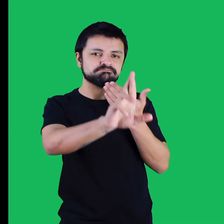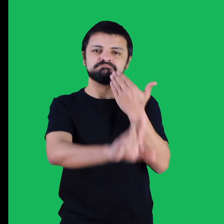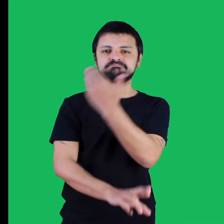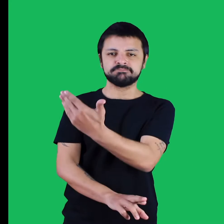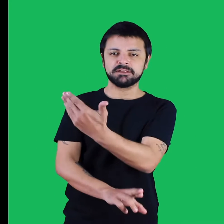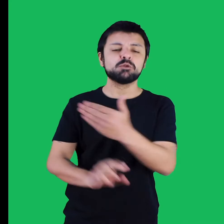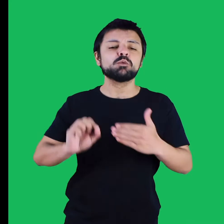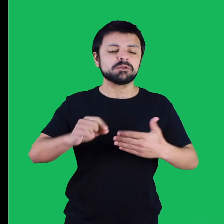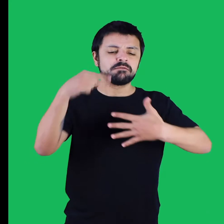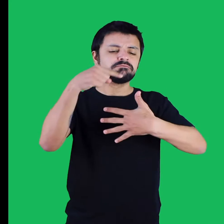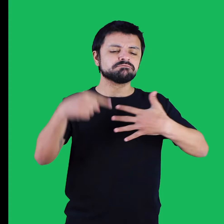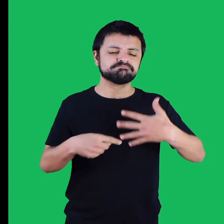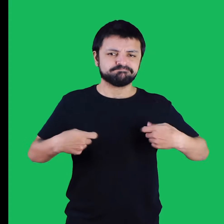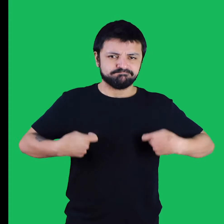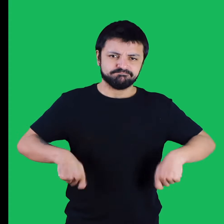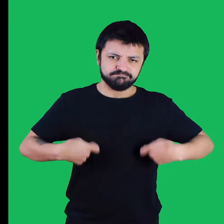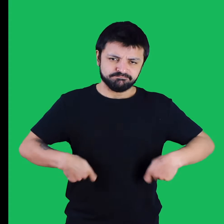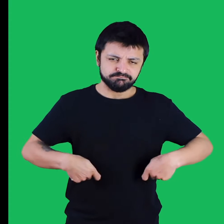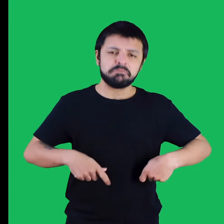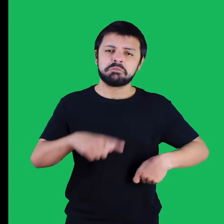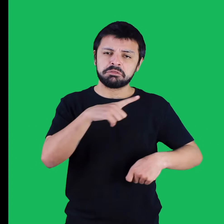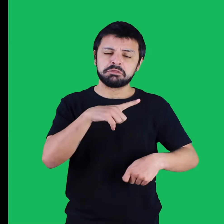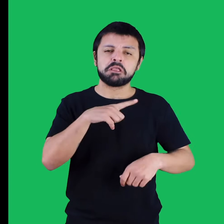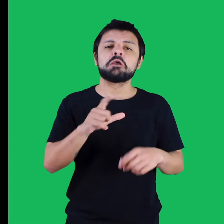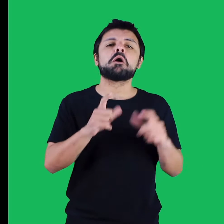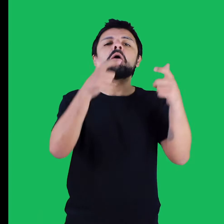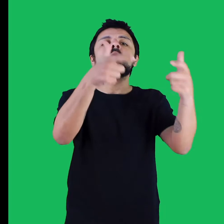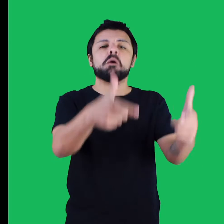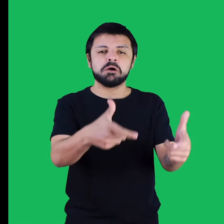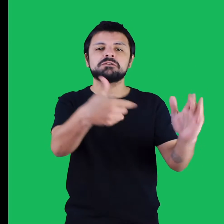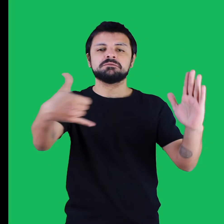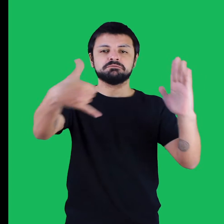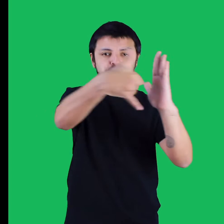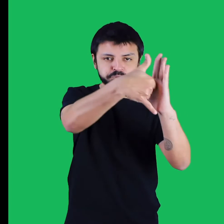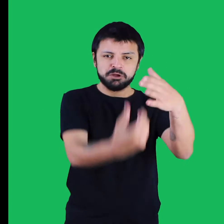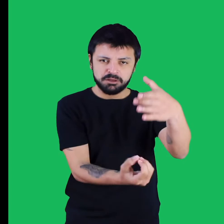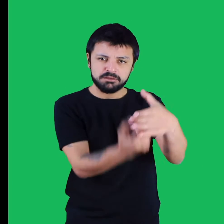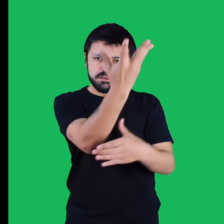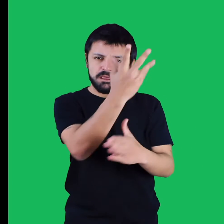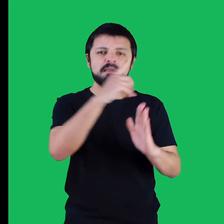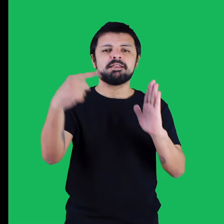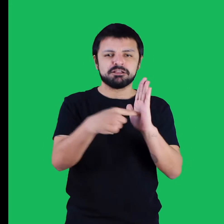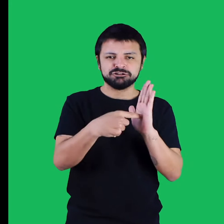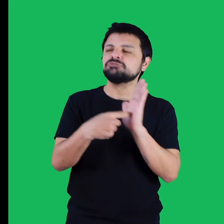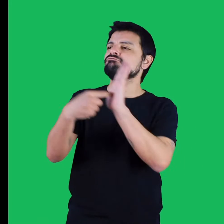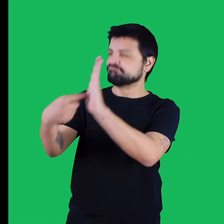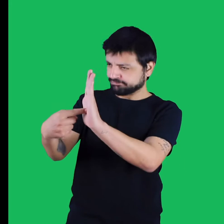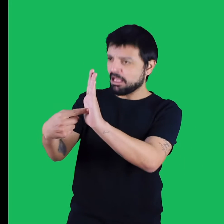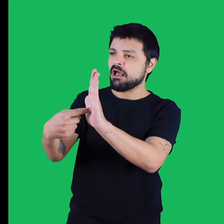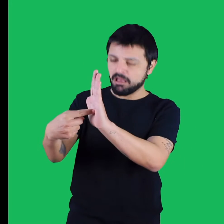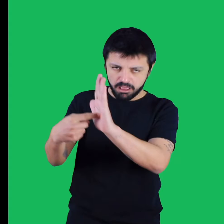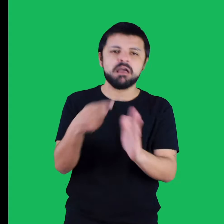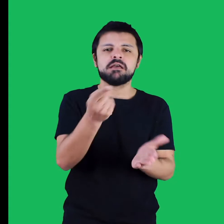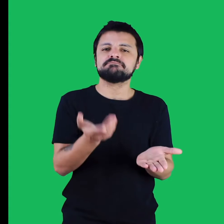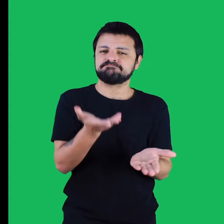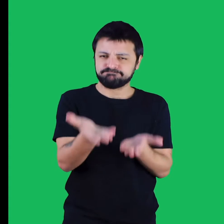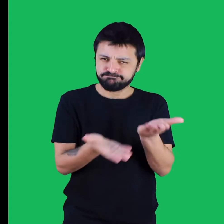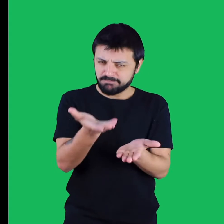ou por meio de quem a represente, de acordo com suas necessidades, com indicação do local de instalação desejado,